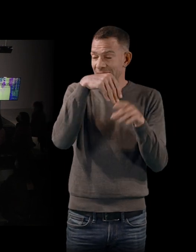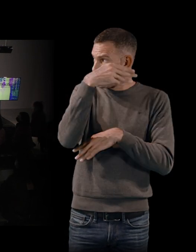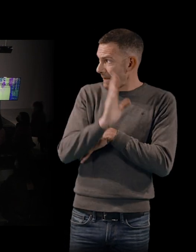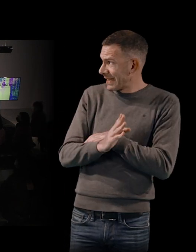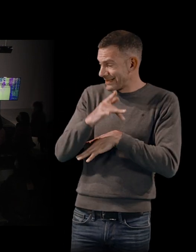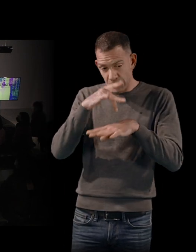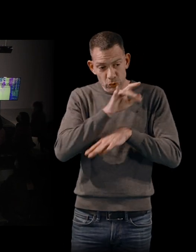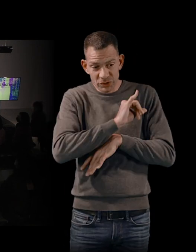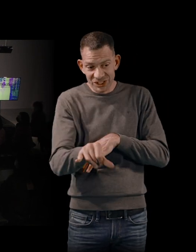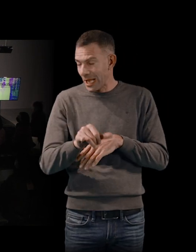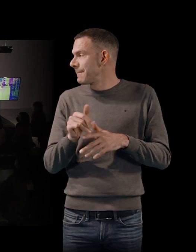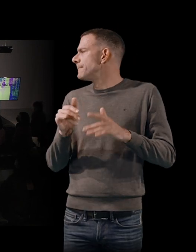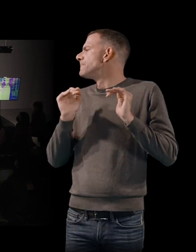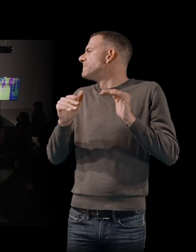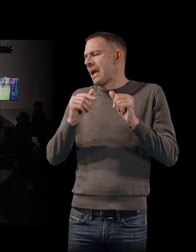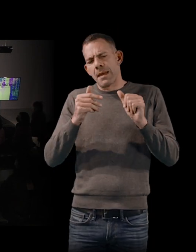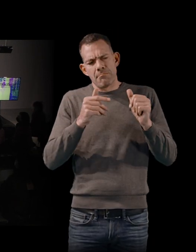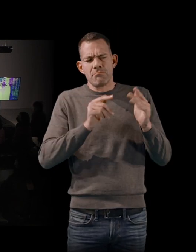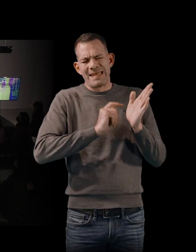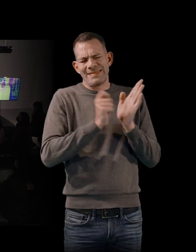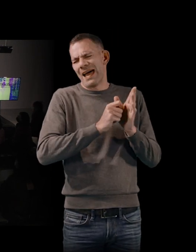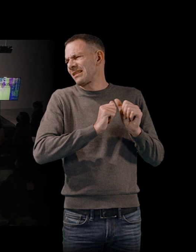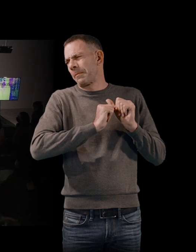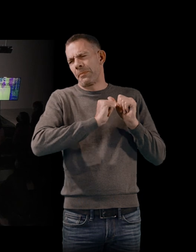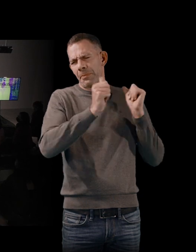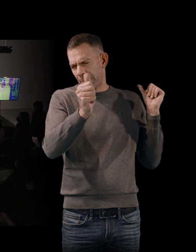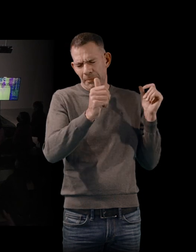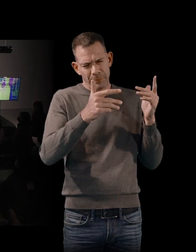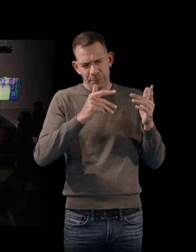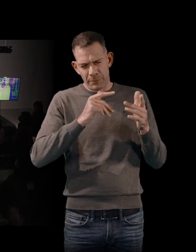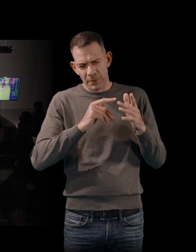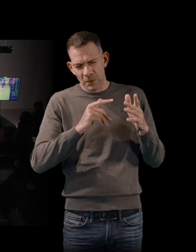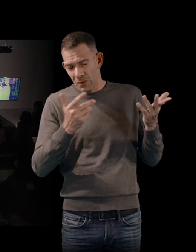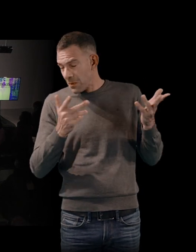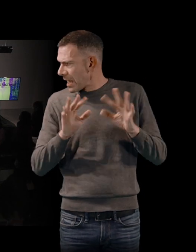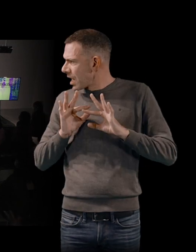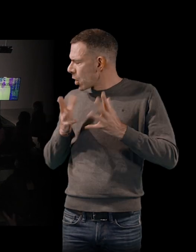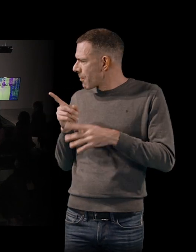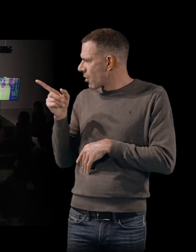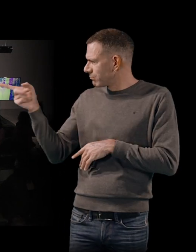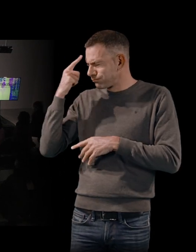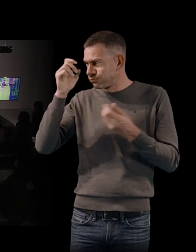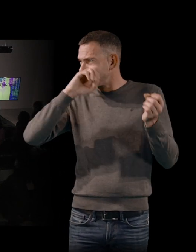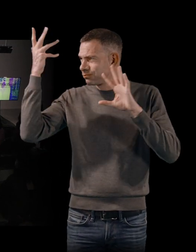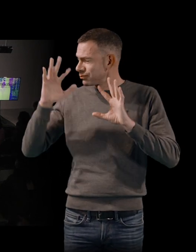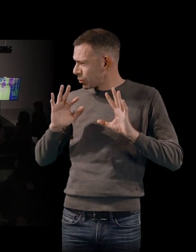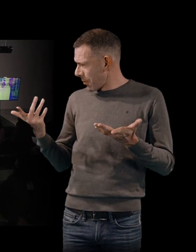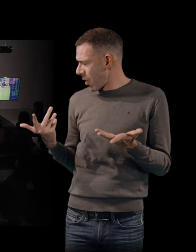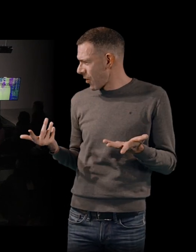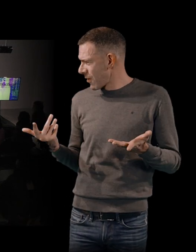s'il y une grande distance d'époque, comment c'était ça dans votre tête pendant que vous avez écrit le livre ? Comment ça